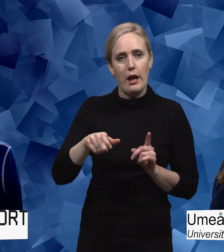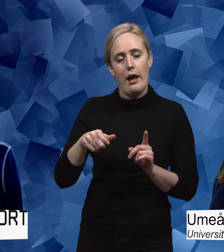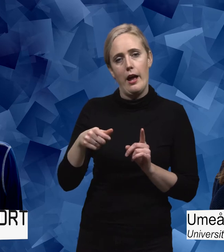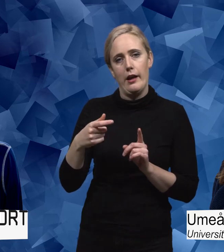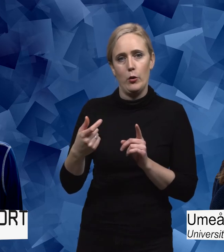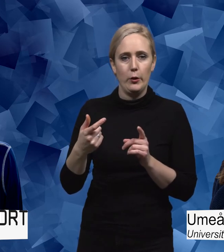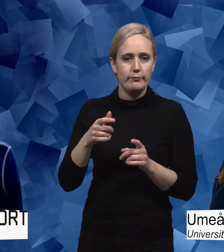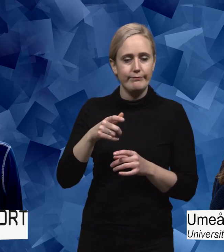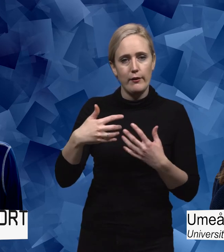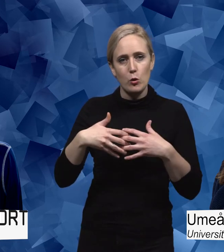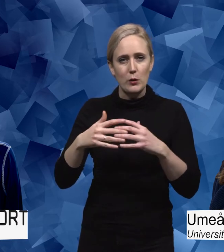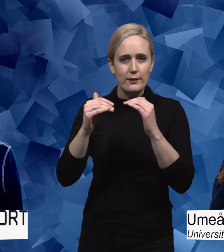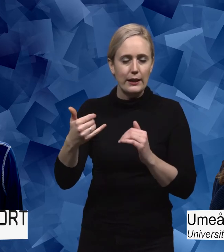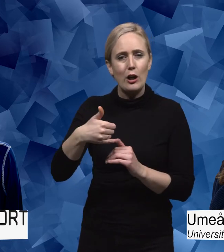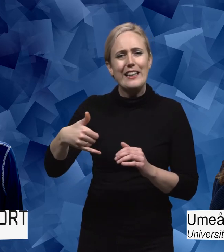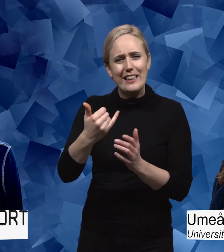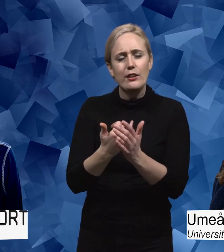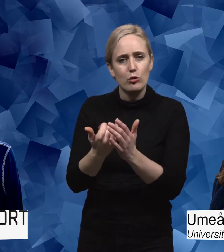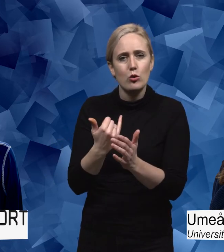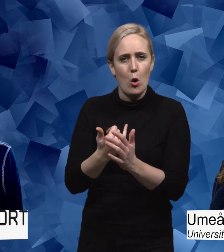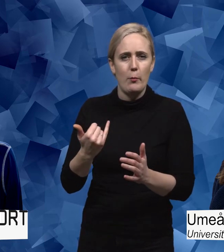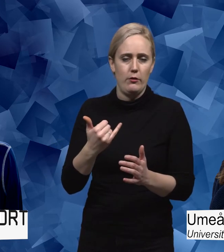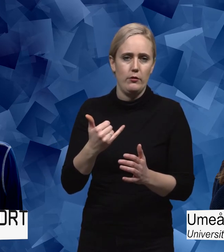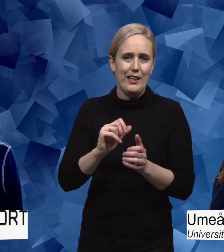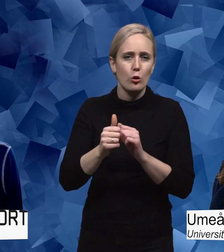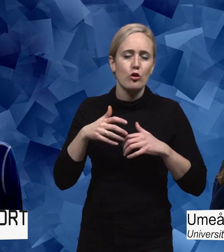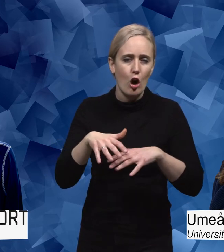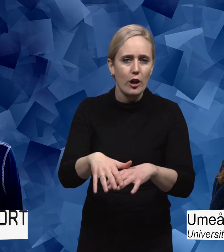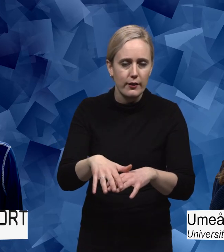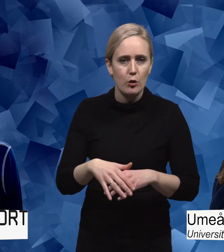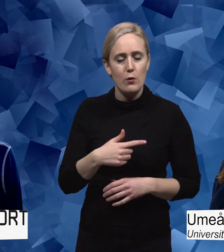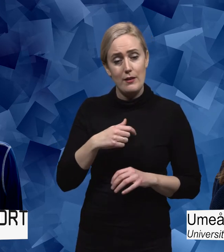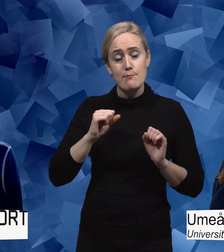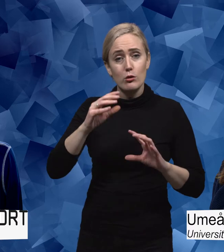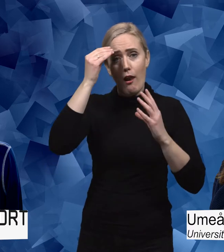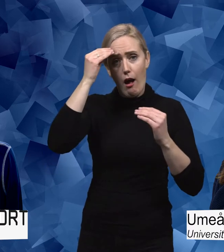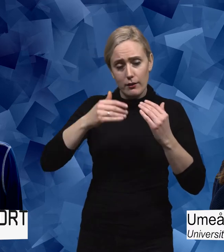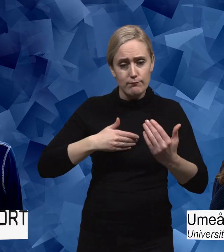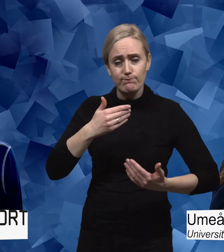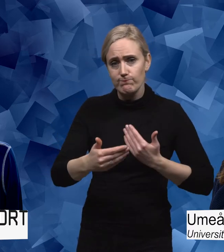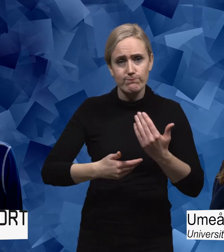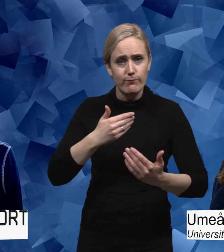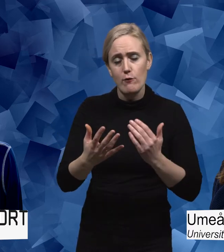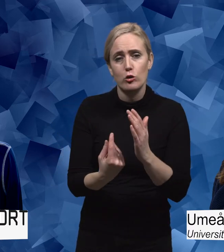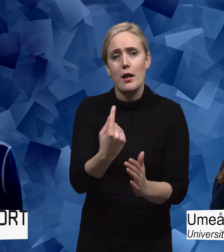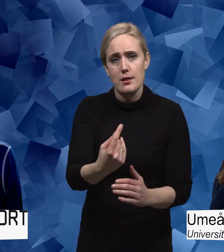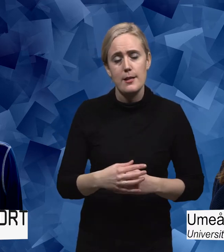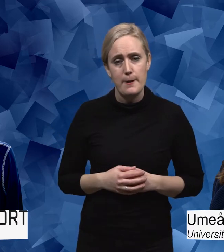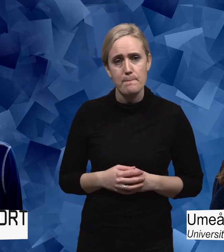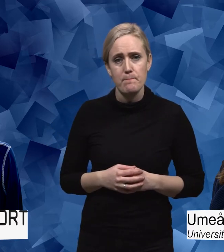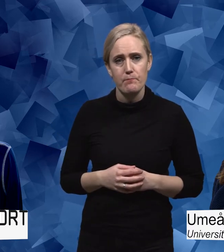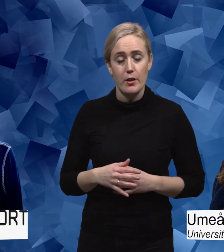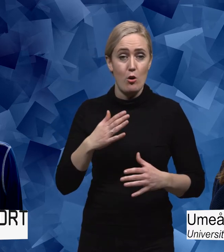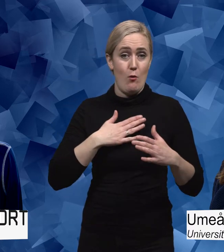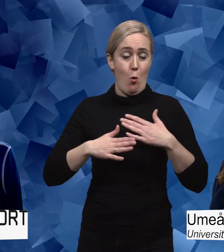idrottsrörelsen. För att lära av den också att det ska bli en process som vi får lära efterhand också vad som händer. Och